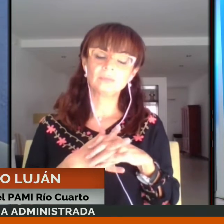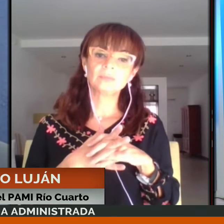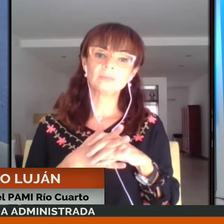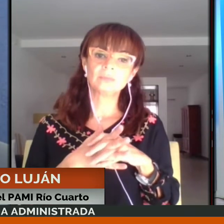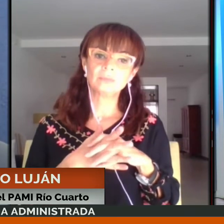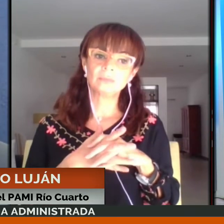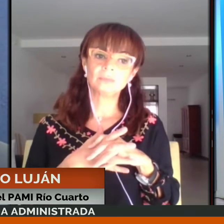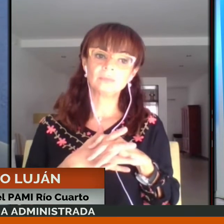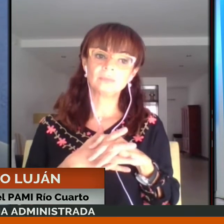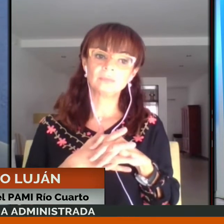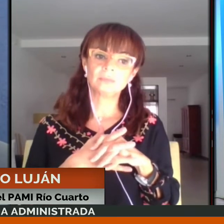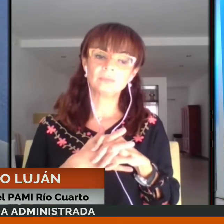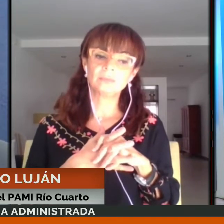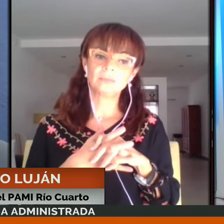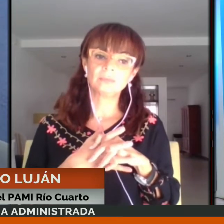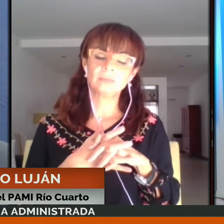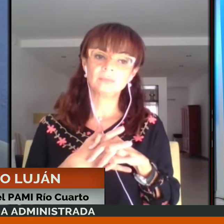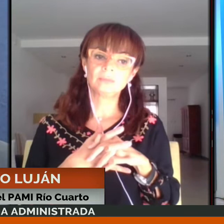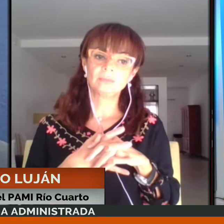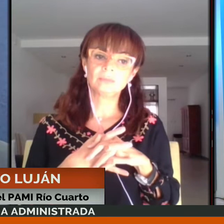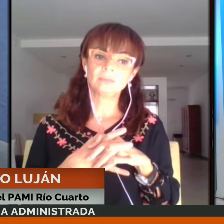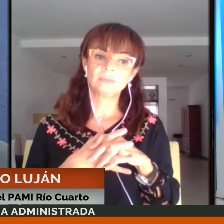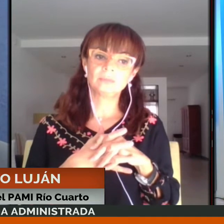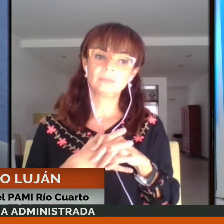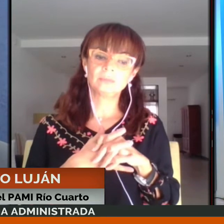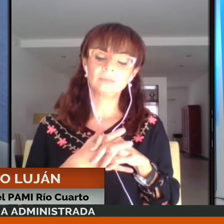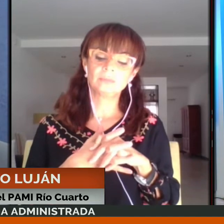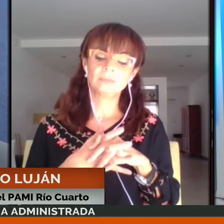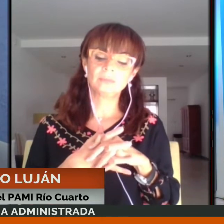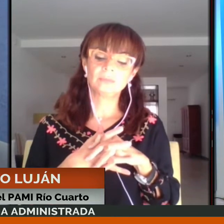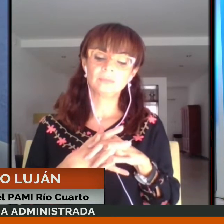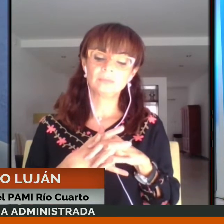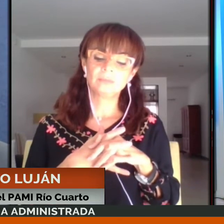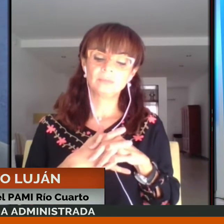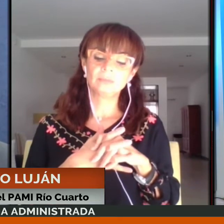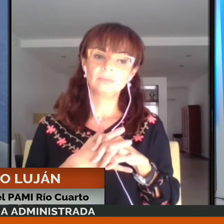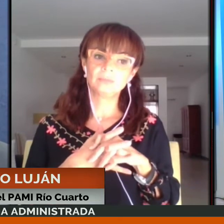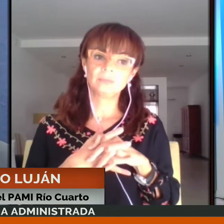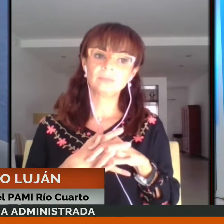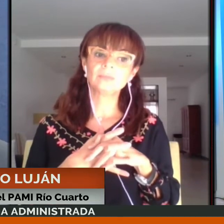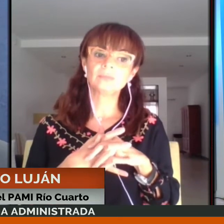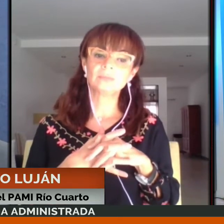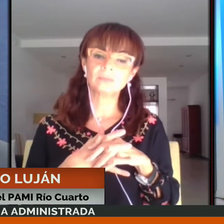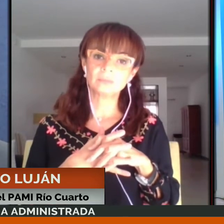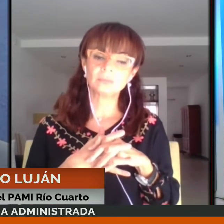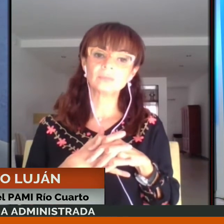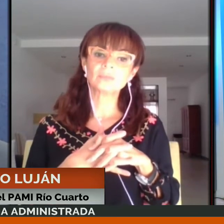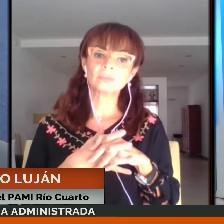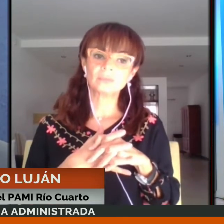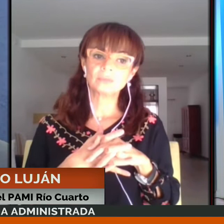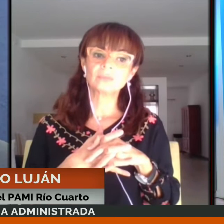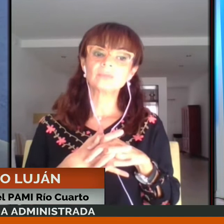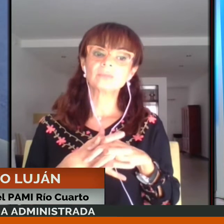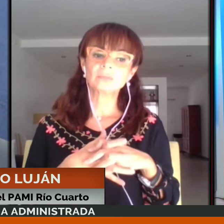de la ayuda de un voluntario. Y, bueno, tiene que ver con esto, ¿no?, con resguardar a aquellos que tenemos que lograr que puedan